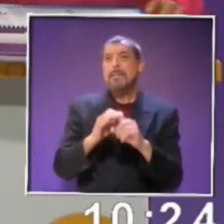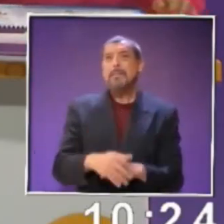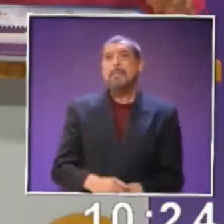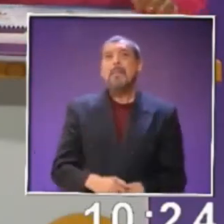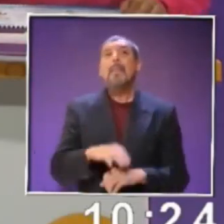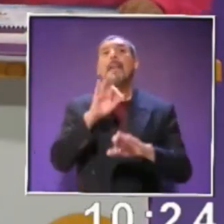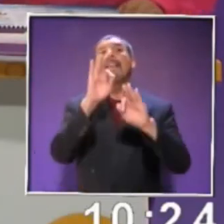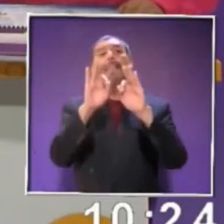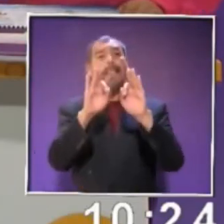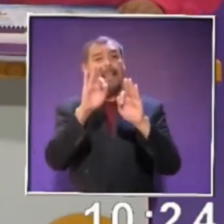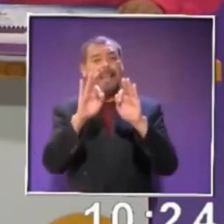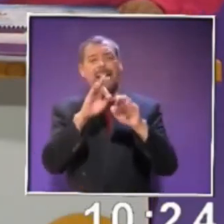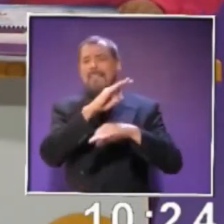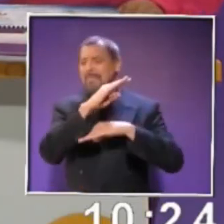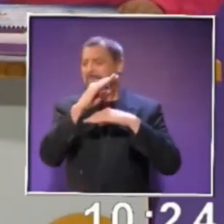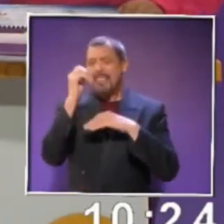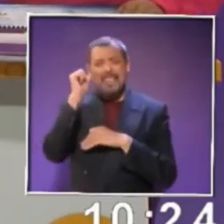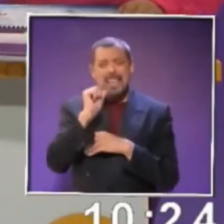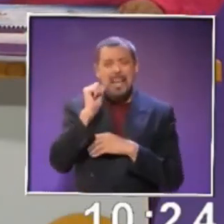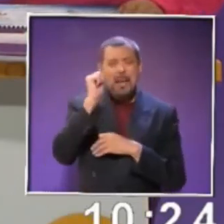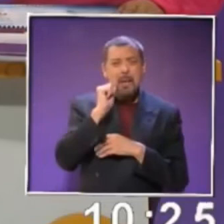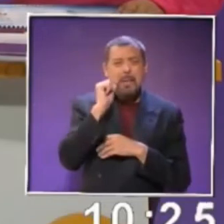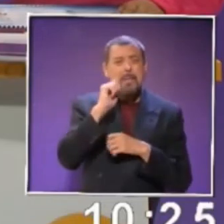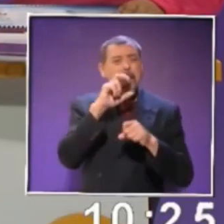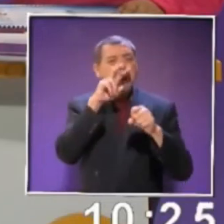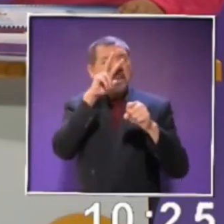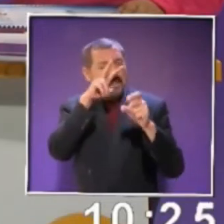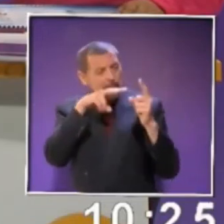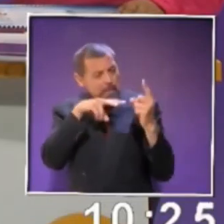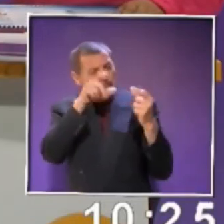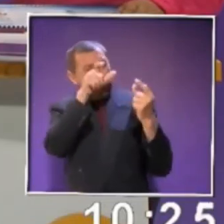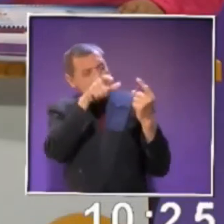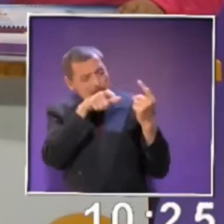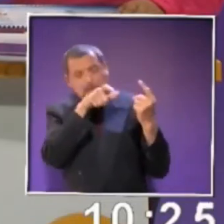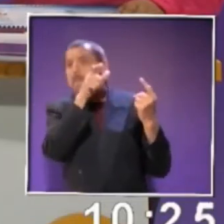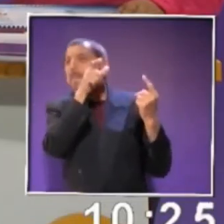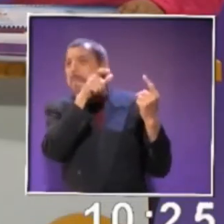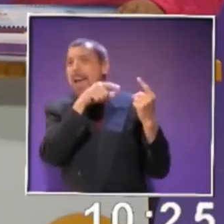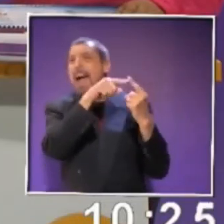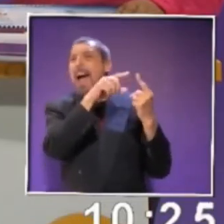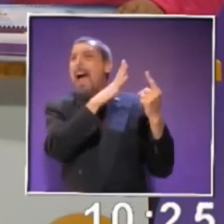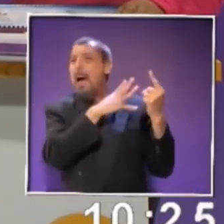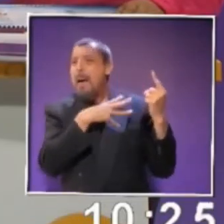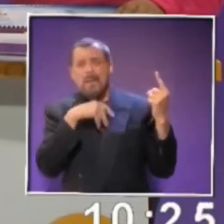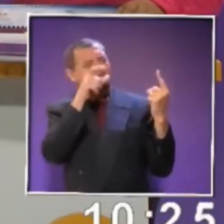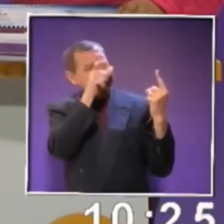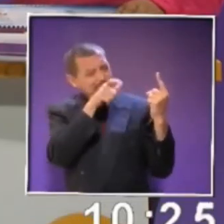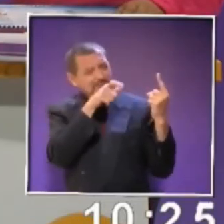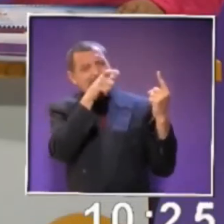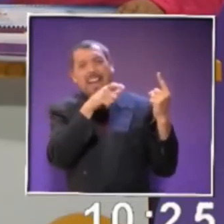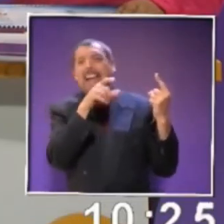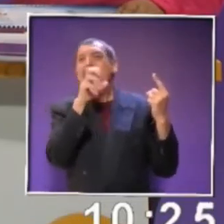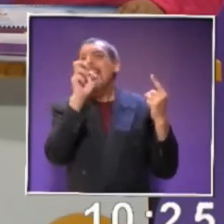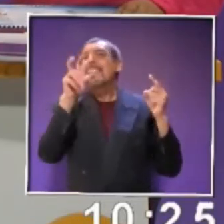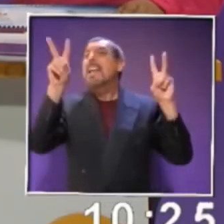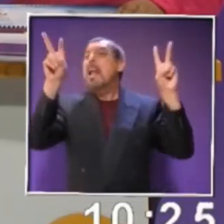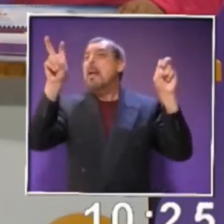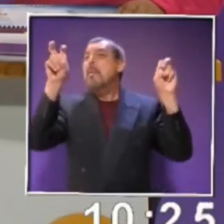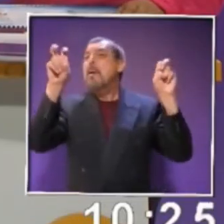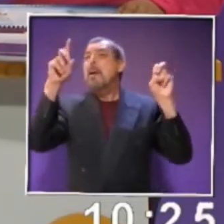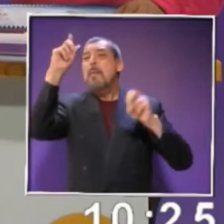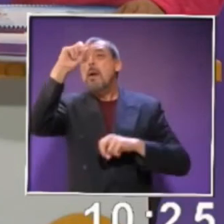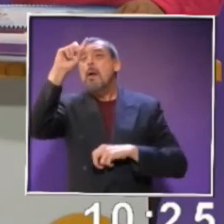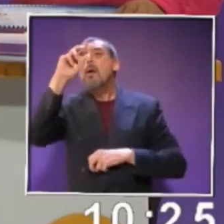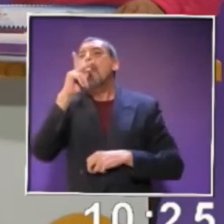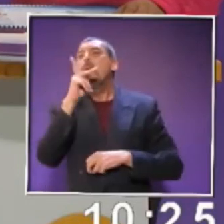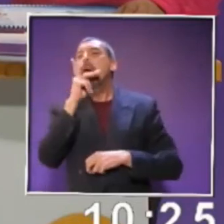Tratar de nosotros en todo momento estar al pendiente de nuestros hijos. ¿Por qué? Porque esto es lo que realmente nuestro programa de orientación a padres